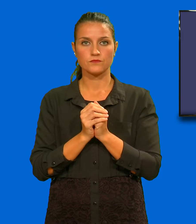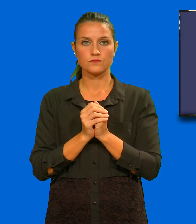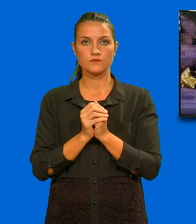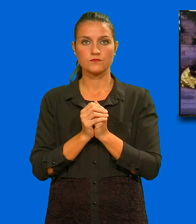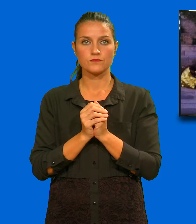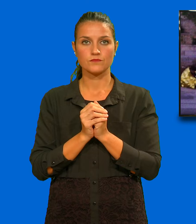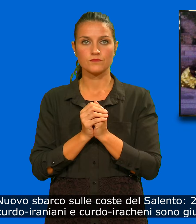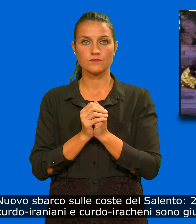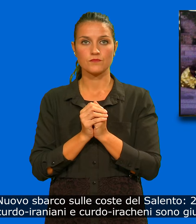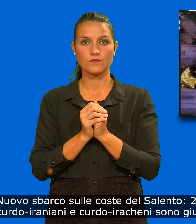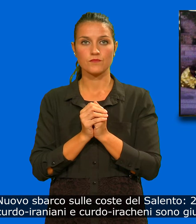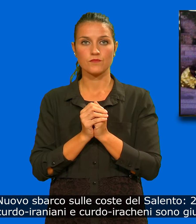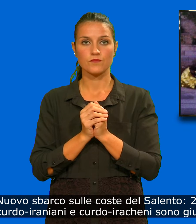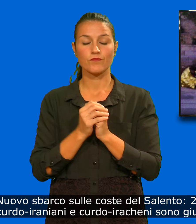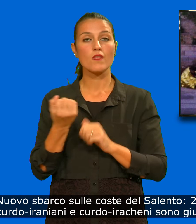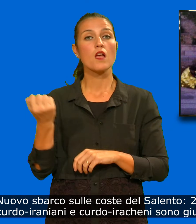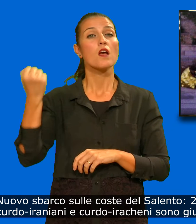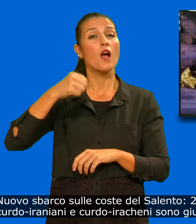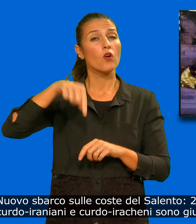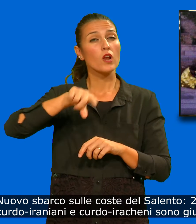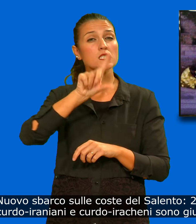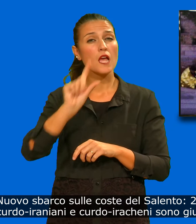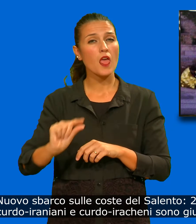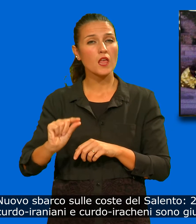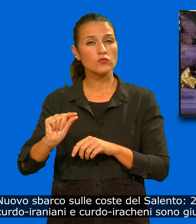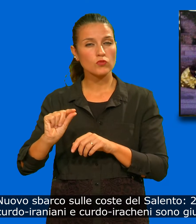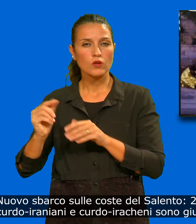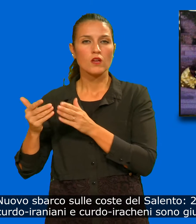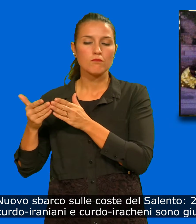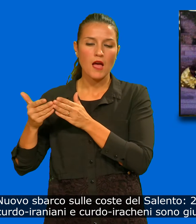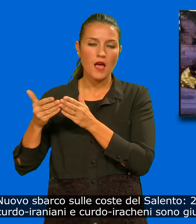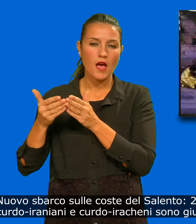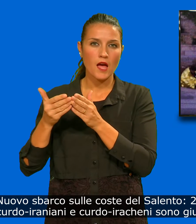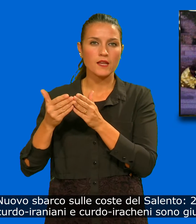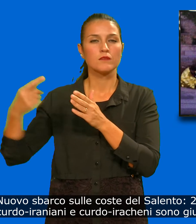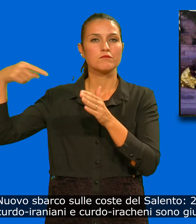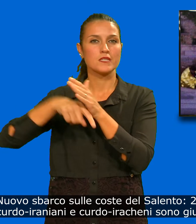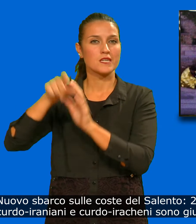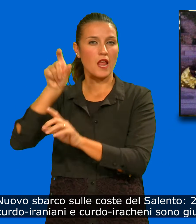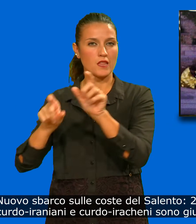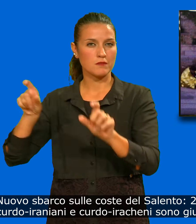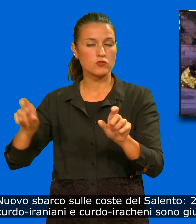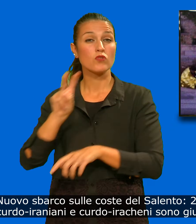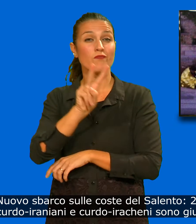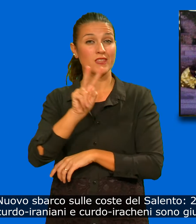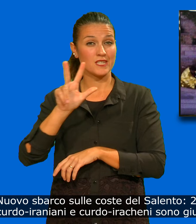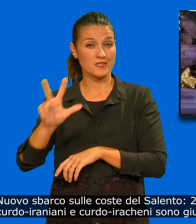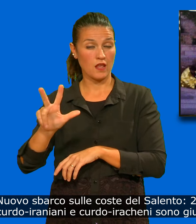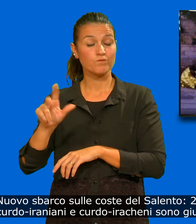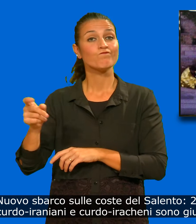Nuovo sbarco sulle coste del Salento. 23 migranti di nazionalità kurdo-iraniana e kurdo